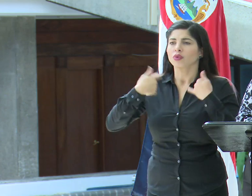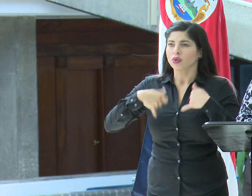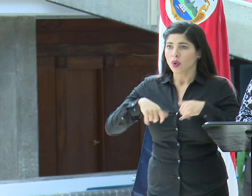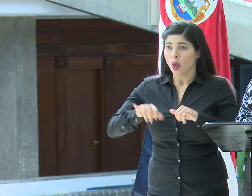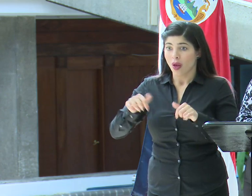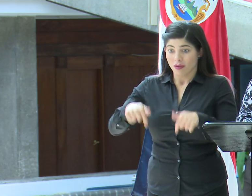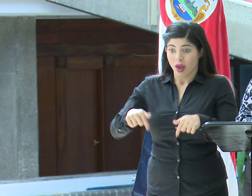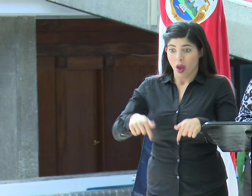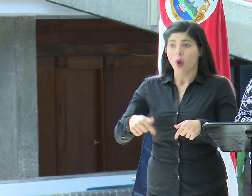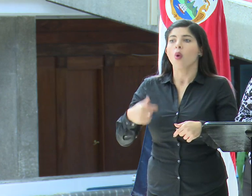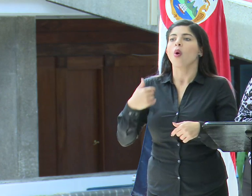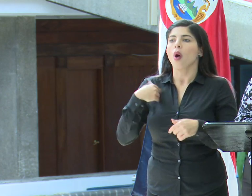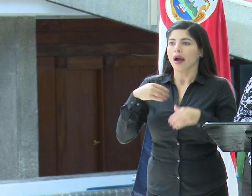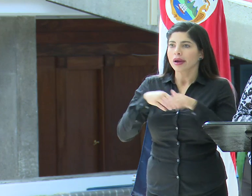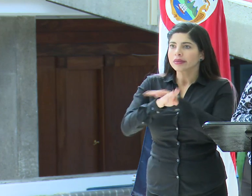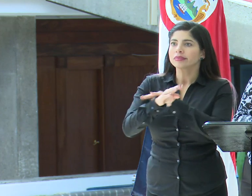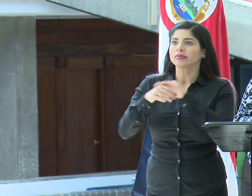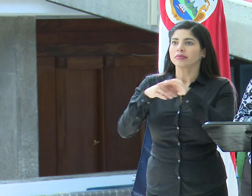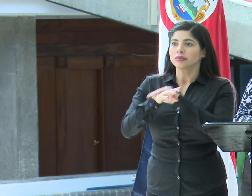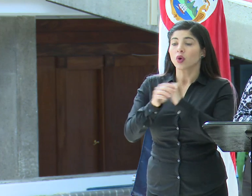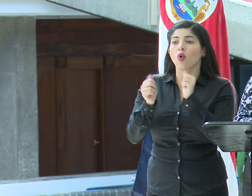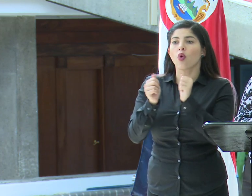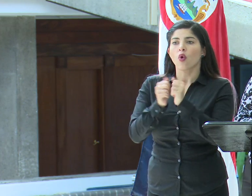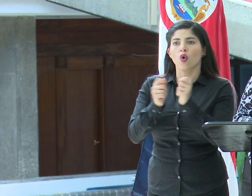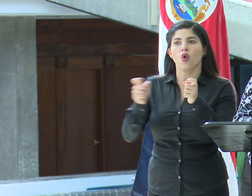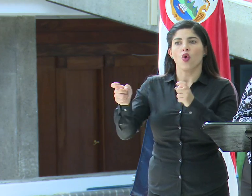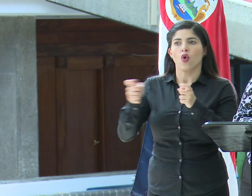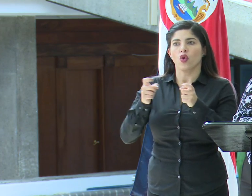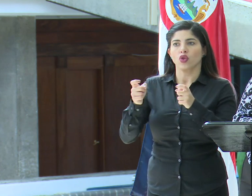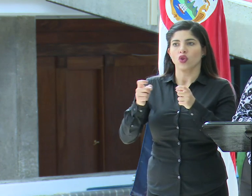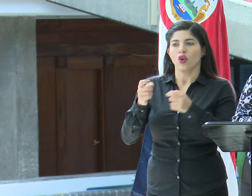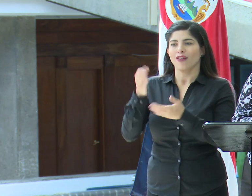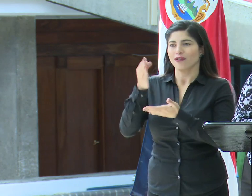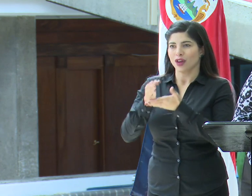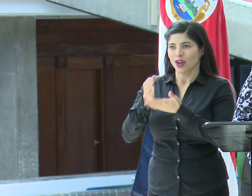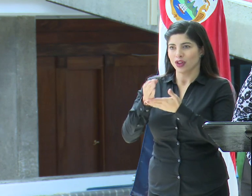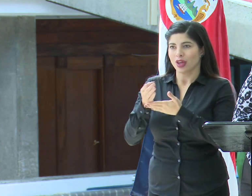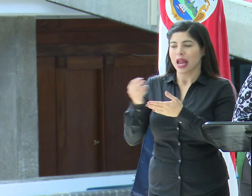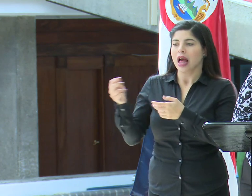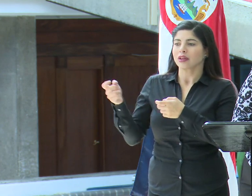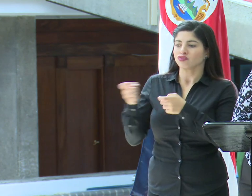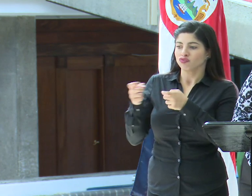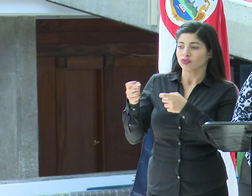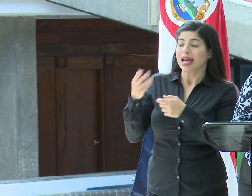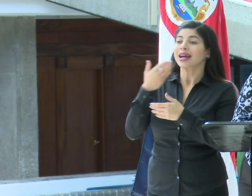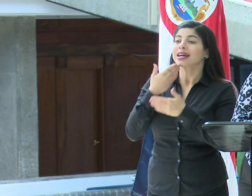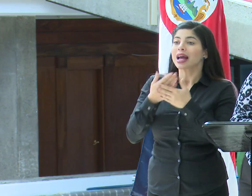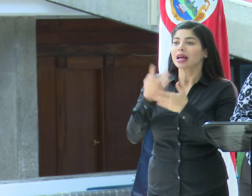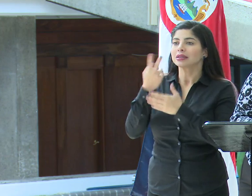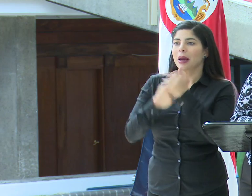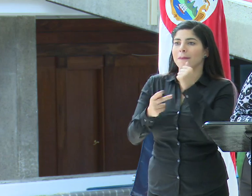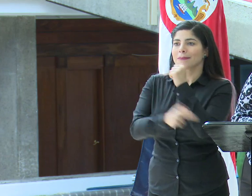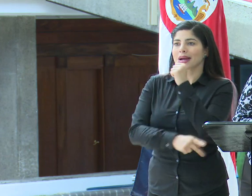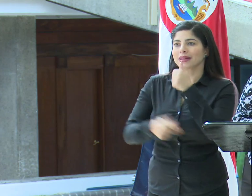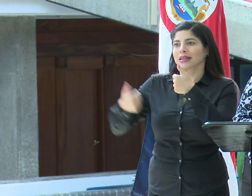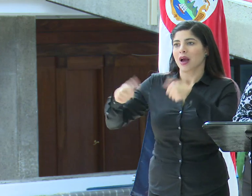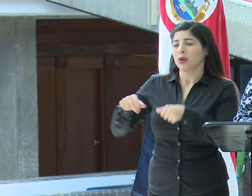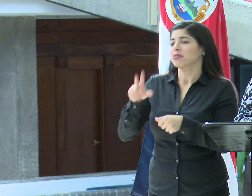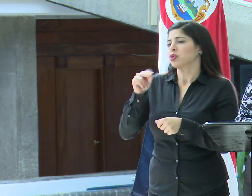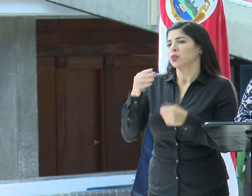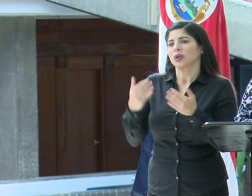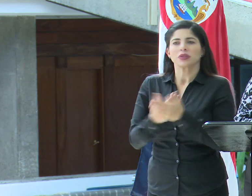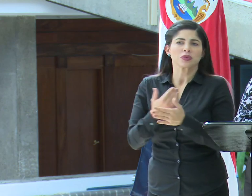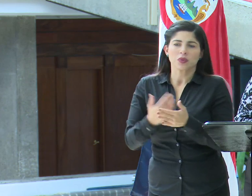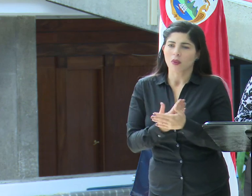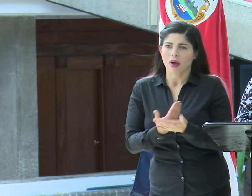hoy tenemos ese ingreso controlado entre ambas fronteras gracias a este acuerdo binacional. Así que no es nada nuevo